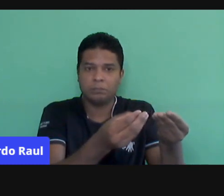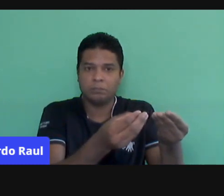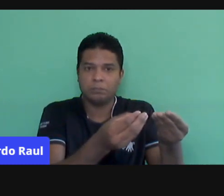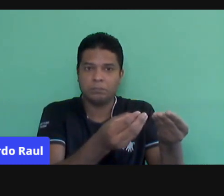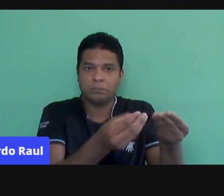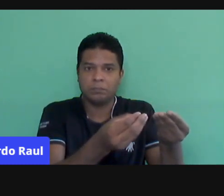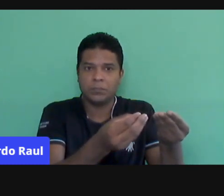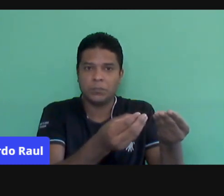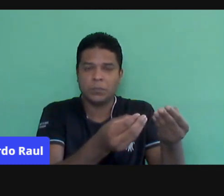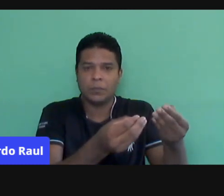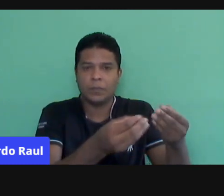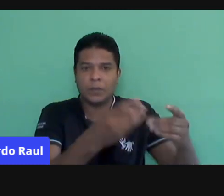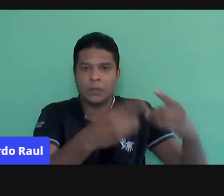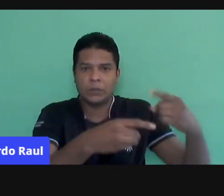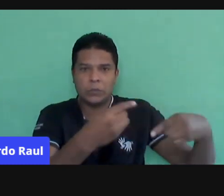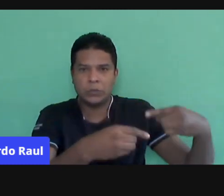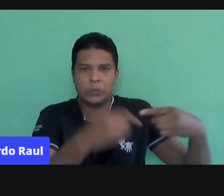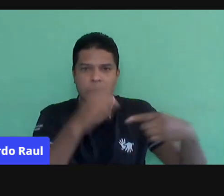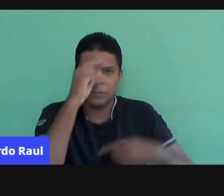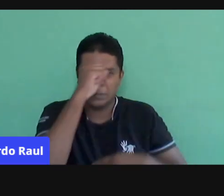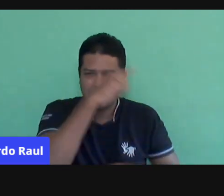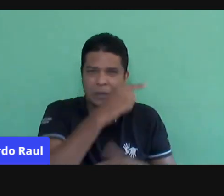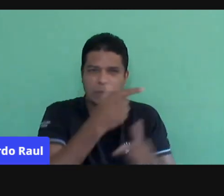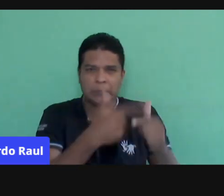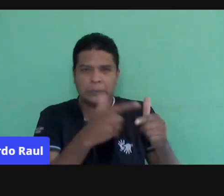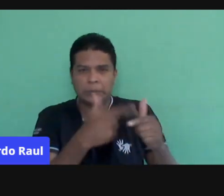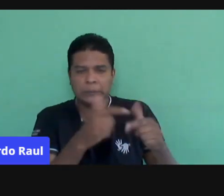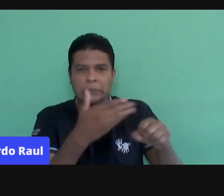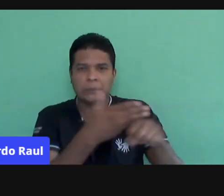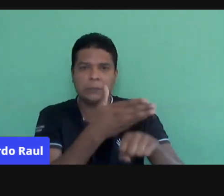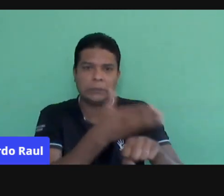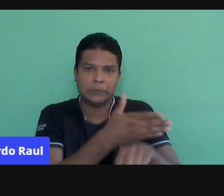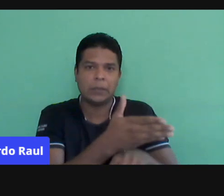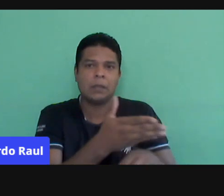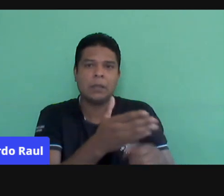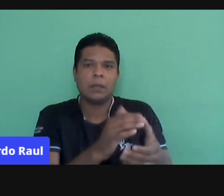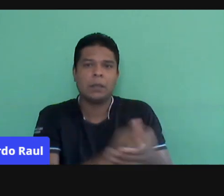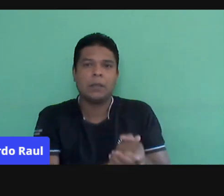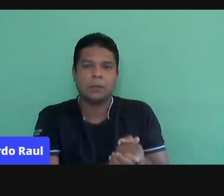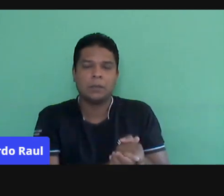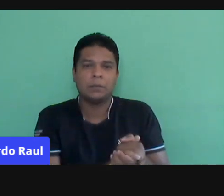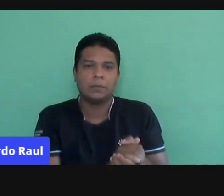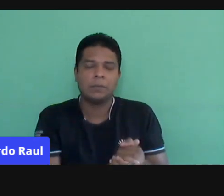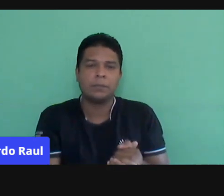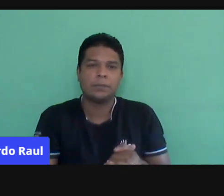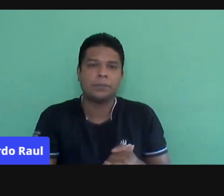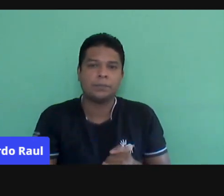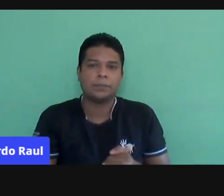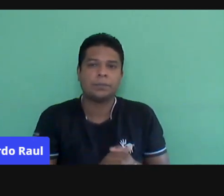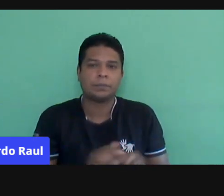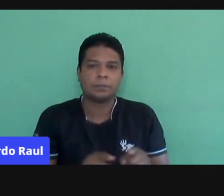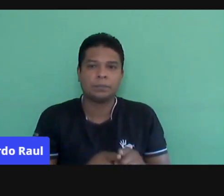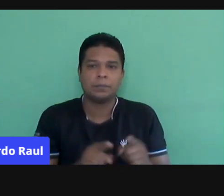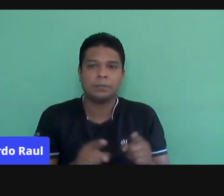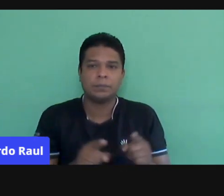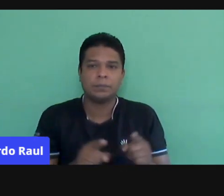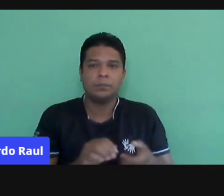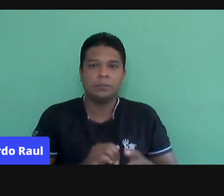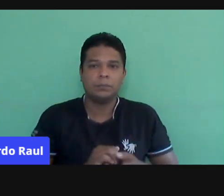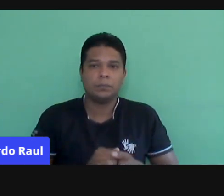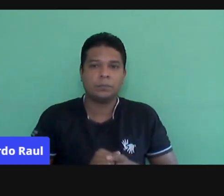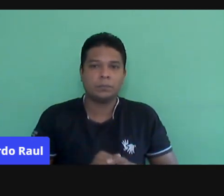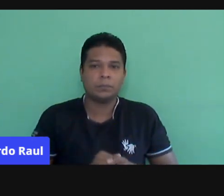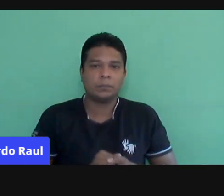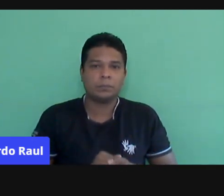os problemas, as dificuldades, pelo acesso a esse caderno, não é o momento da gente estar fazendo isso, mas, enfim, nós temos um caderno